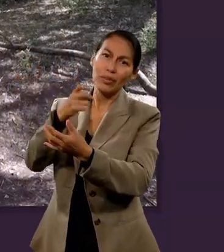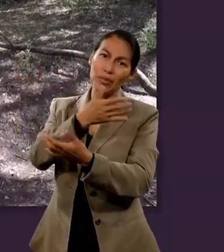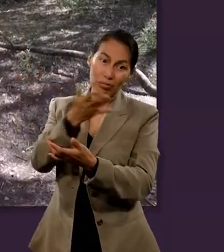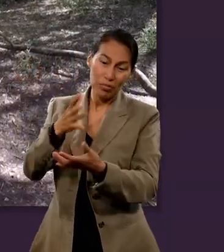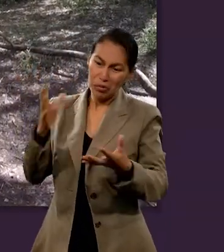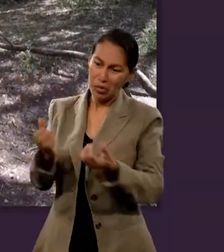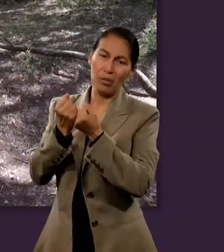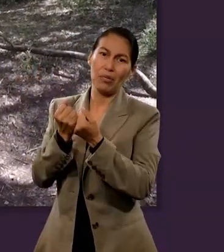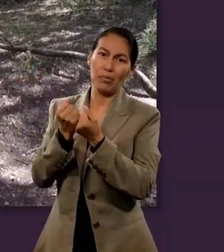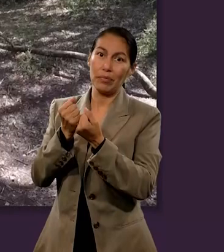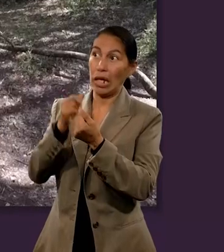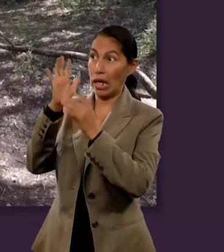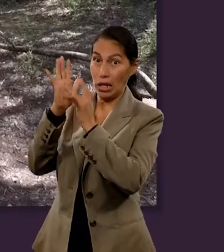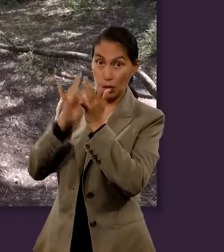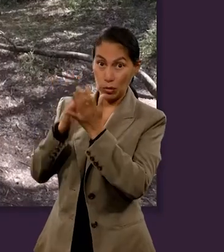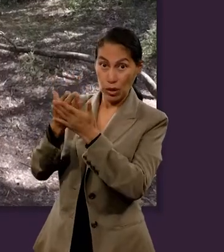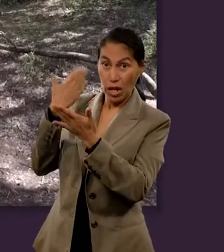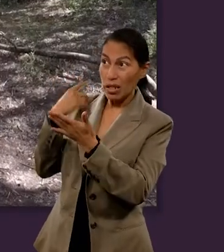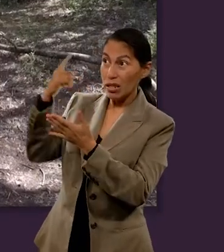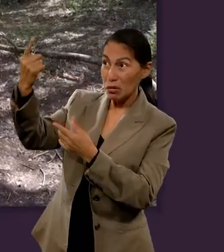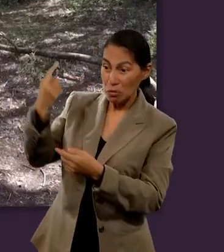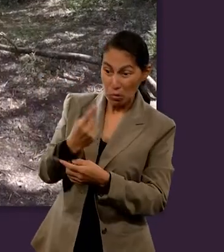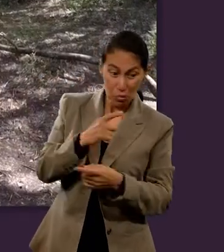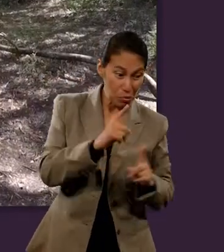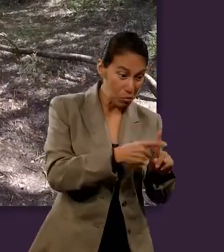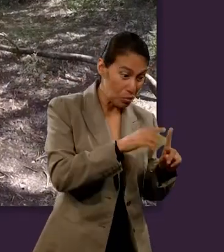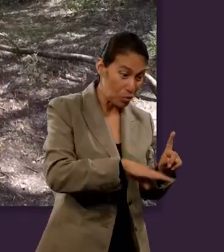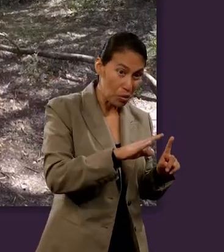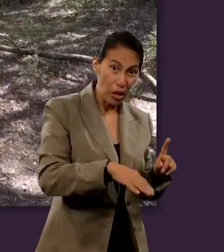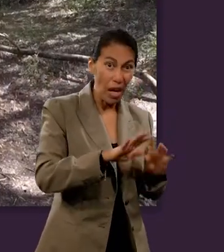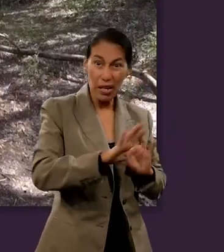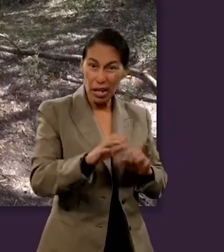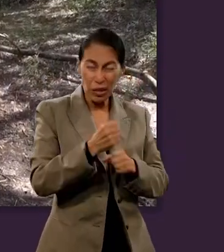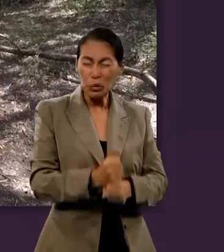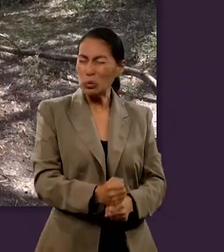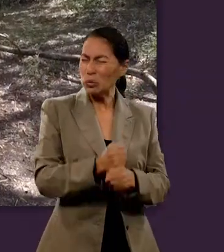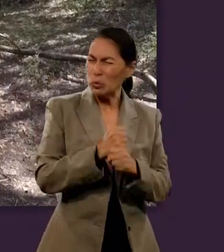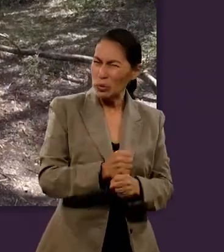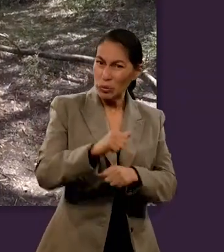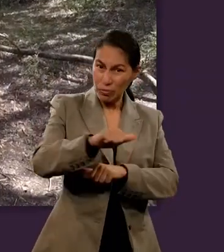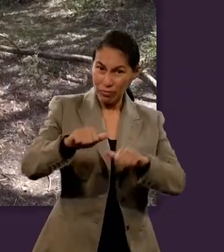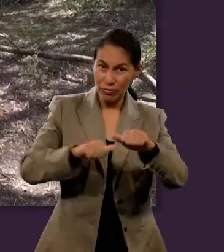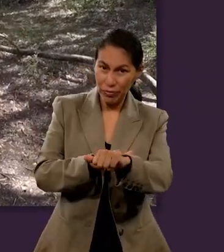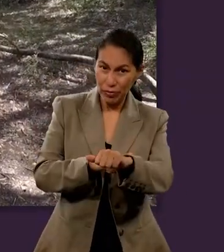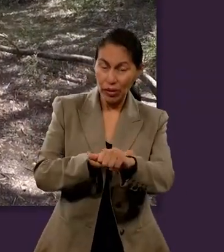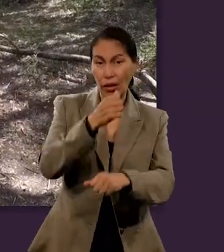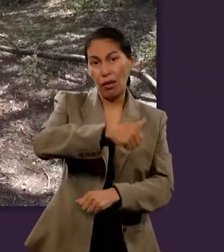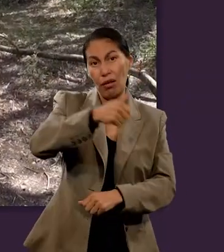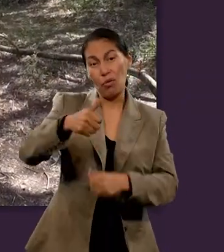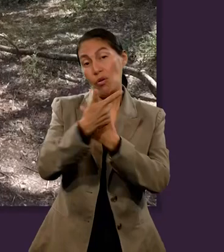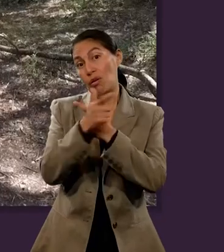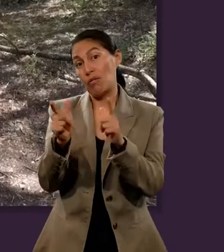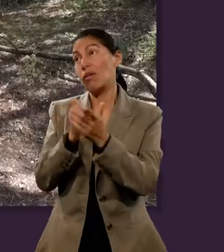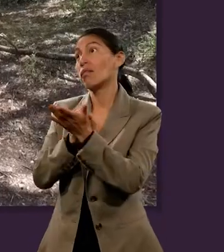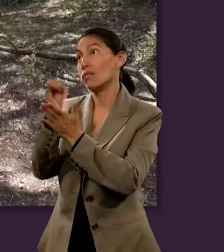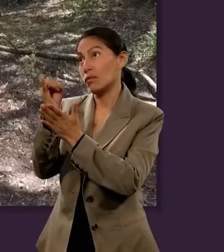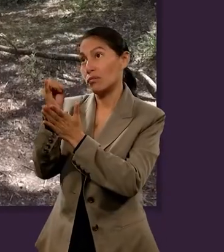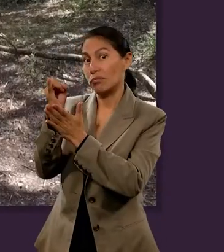tiene vida eterna. La opción, ya la tienes. Jesús ya pagó. La